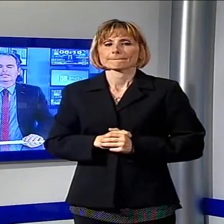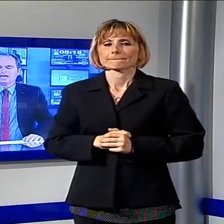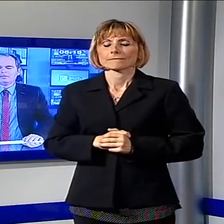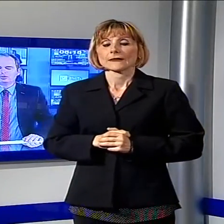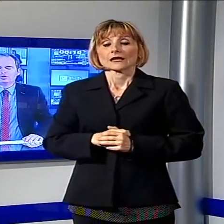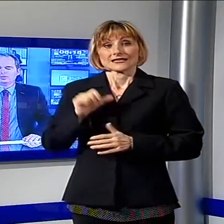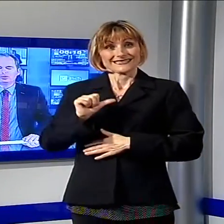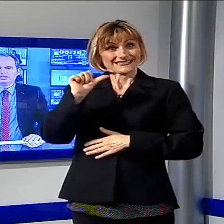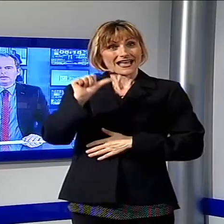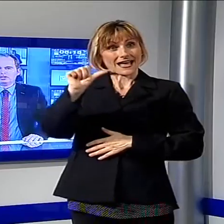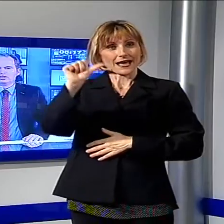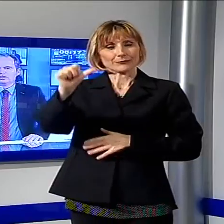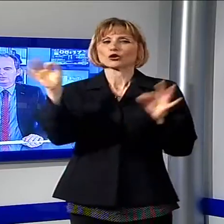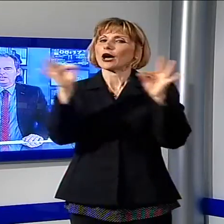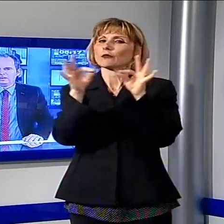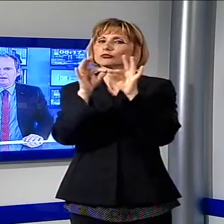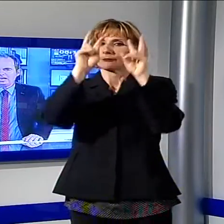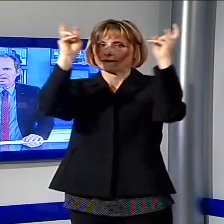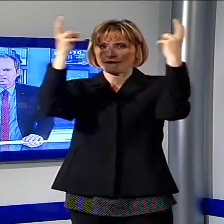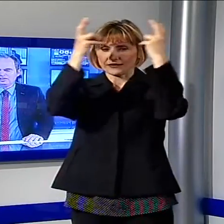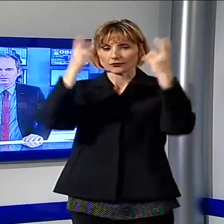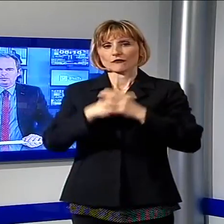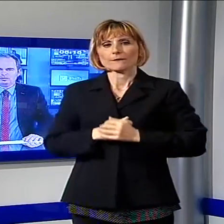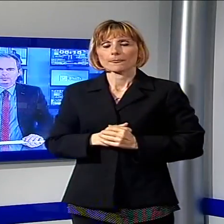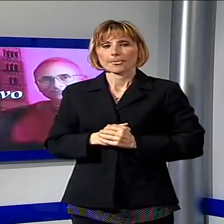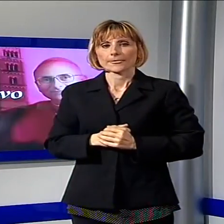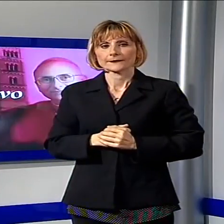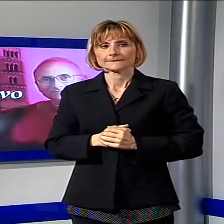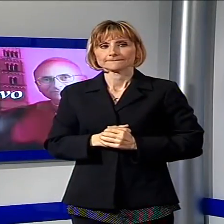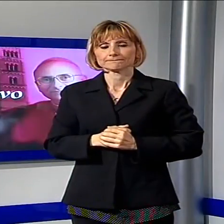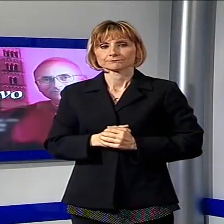È sabato e come tutti i sabati c'è la rubrica Parla il Vescovo.